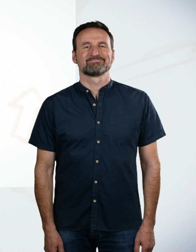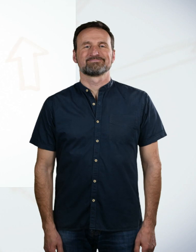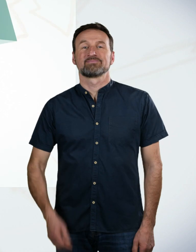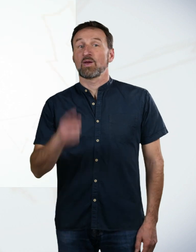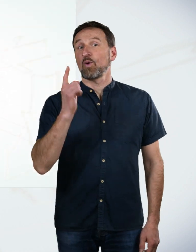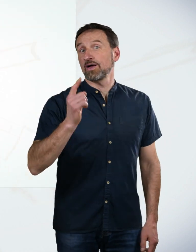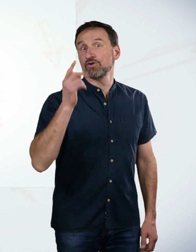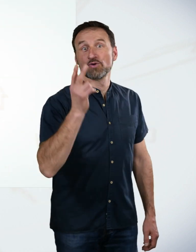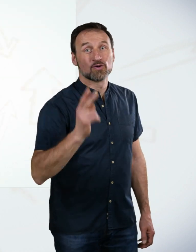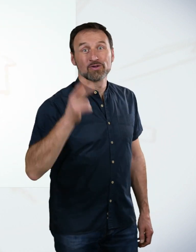1, 2, 3